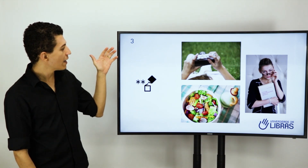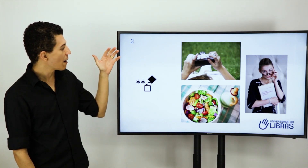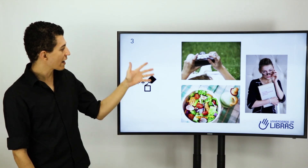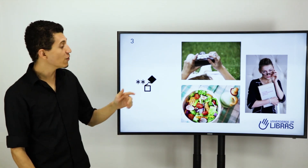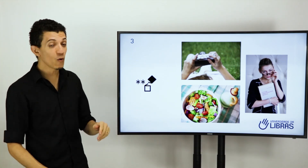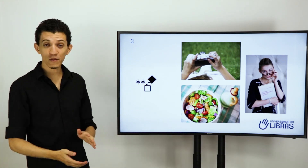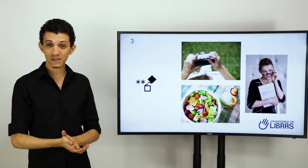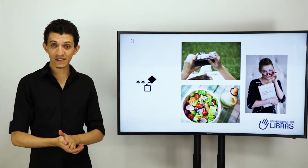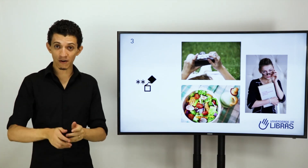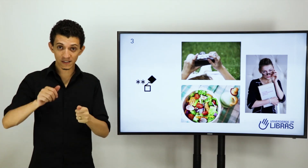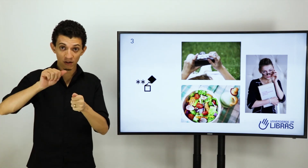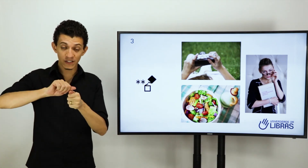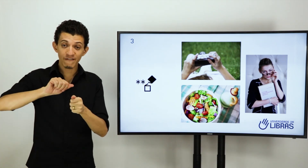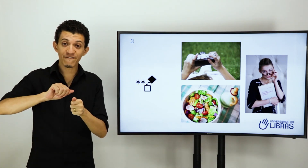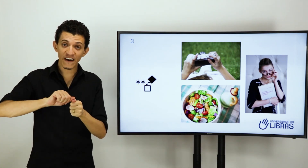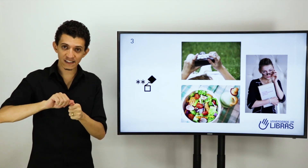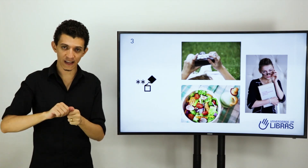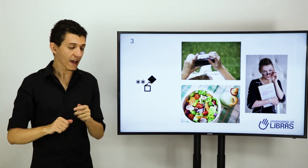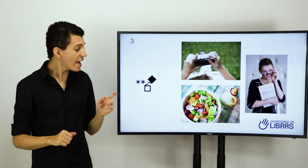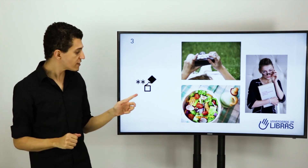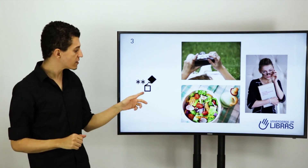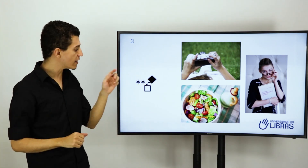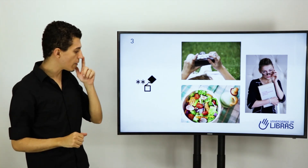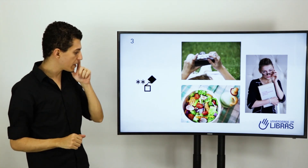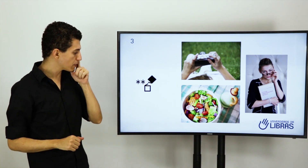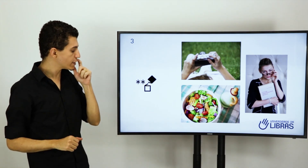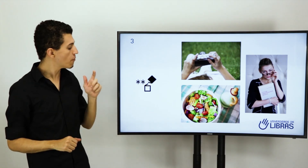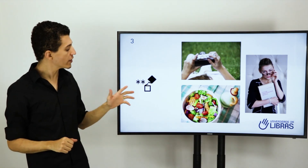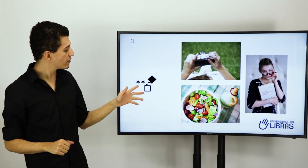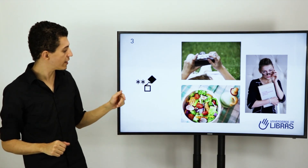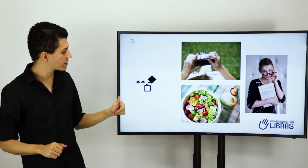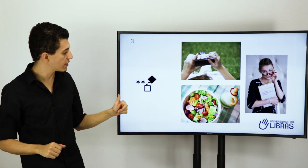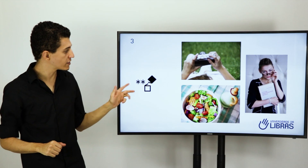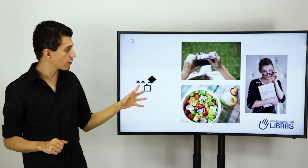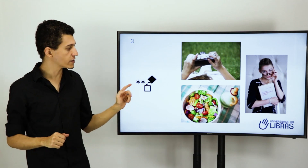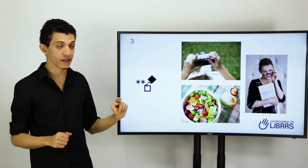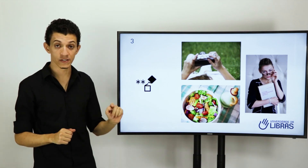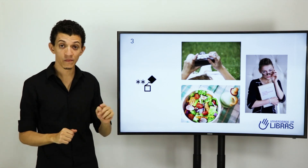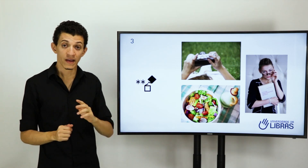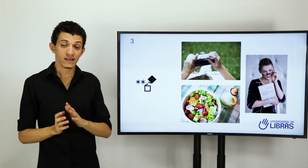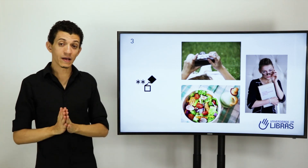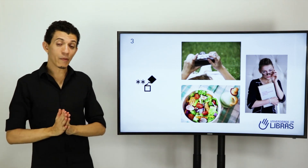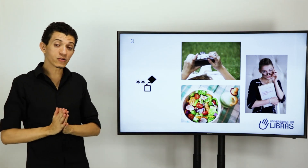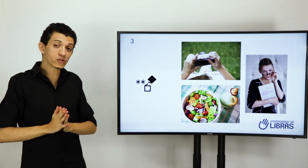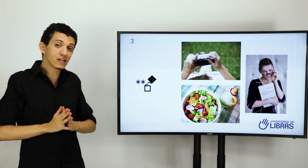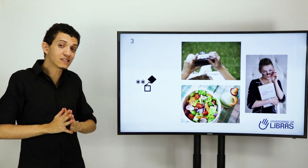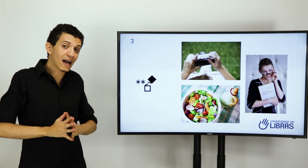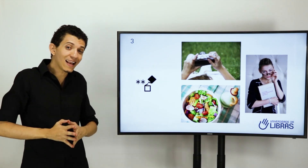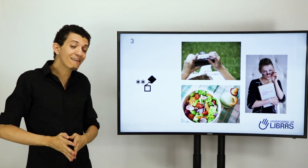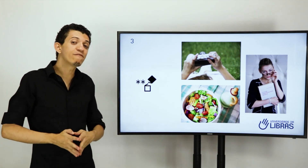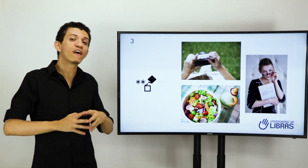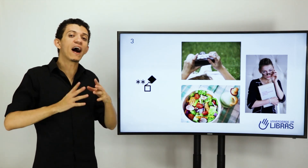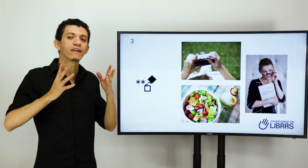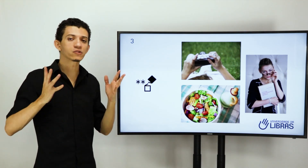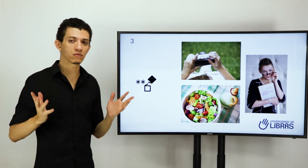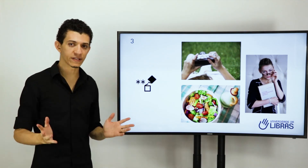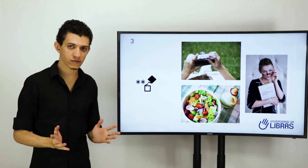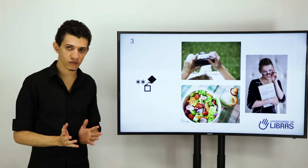Aqui o outro sinal é o sinal de fazer. Esse sinal aqui é um sinal muito interessante que é o seguinte. Você pode utilizar ele em vários contextos